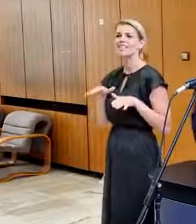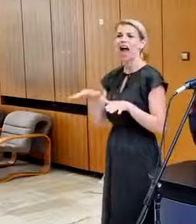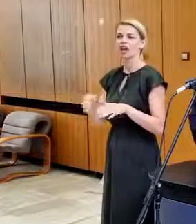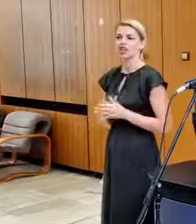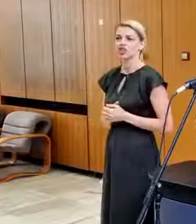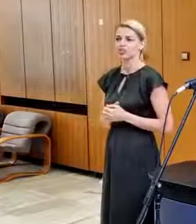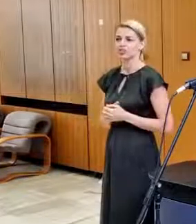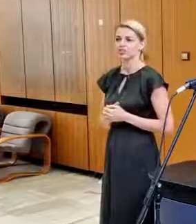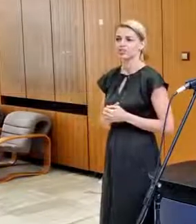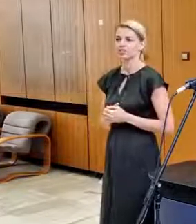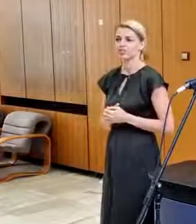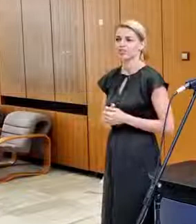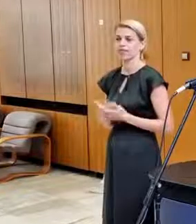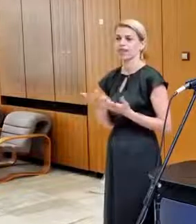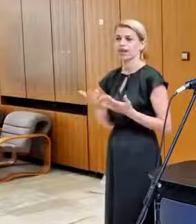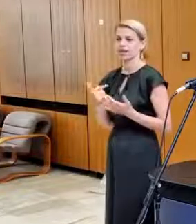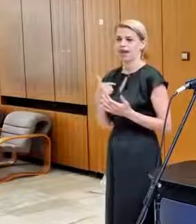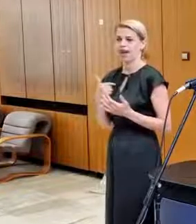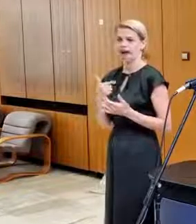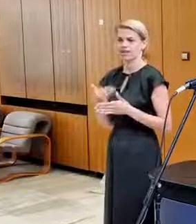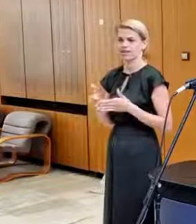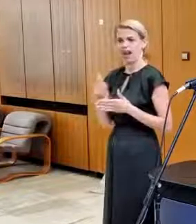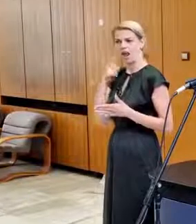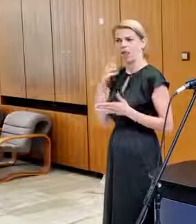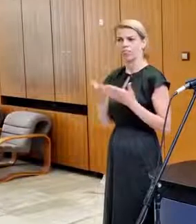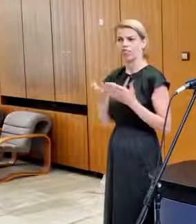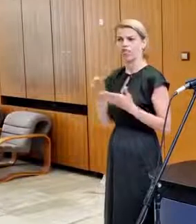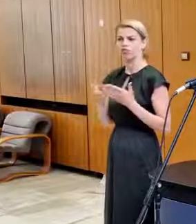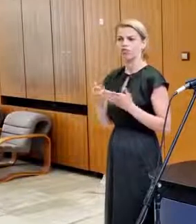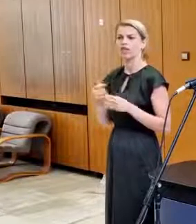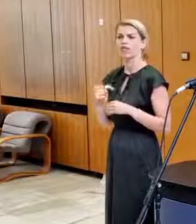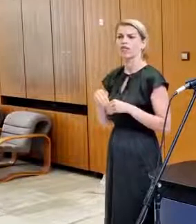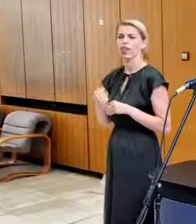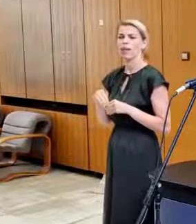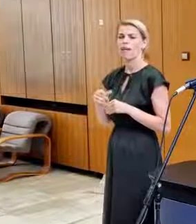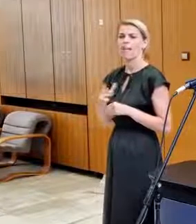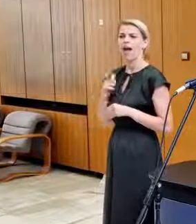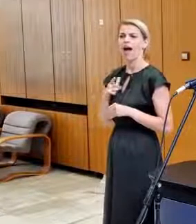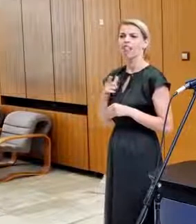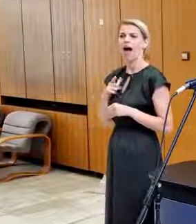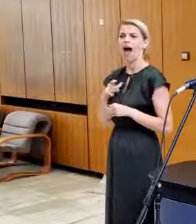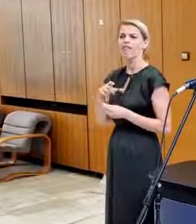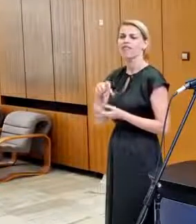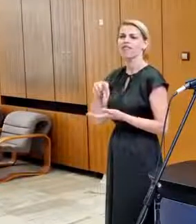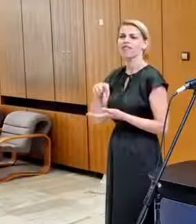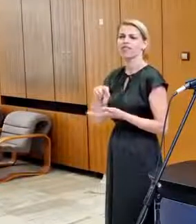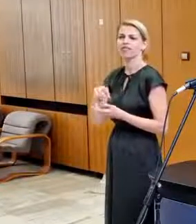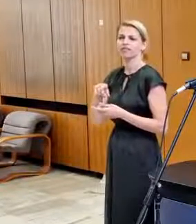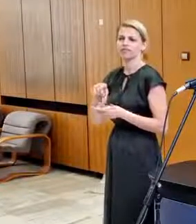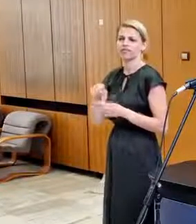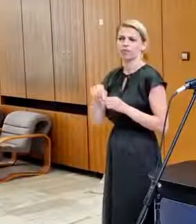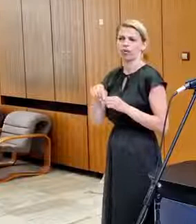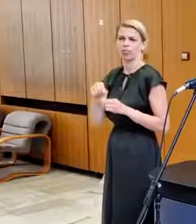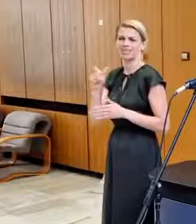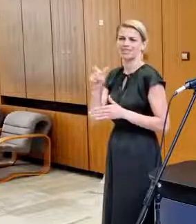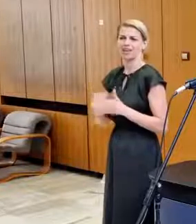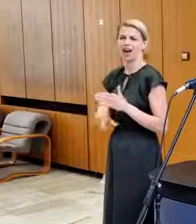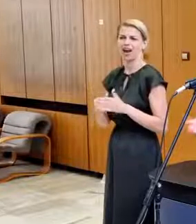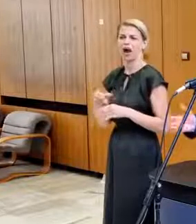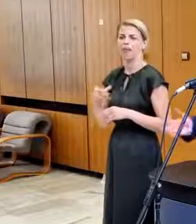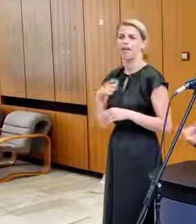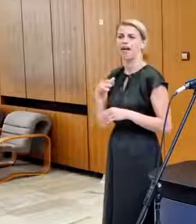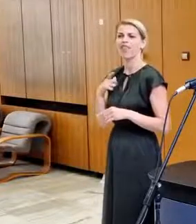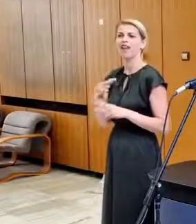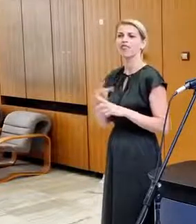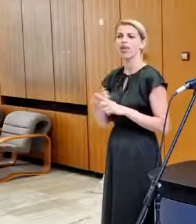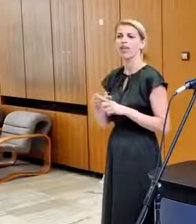to pýtate, pretože ja som považoval a stále považujem Ládu Frontu dnes, alebo i dnes za seriózne médium. A musím povedať veľmi otvorene, že